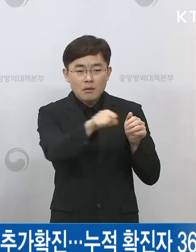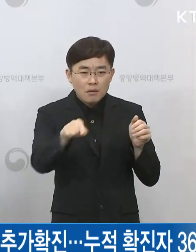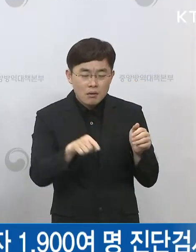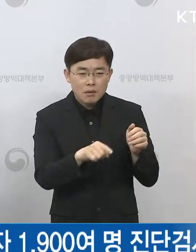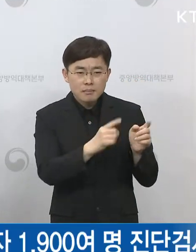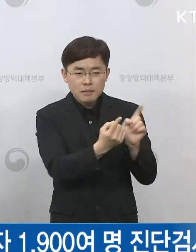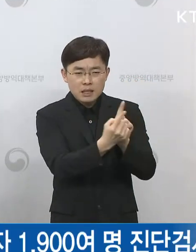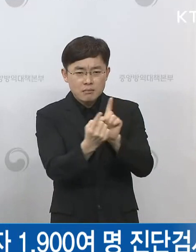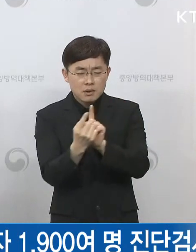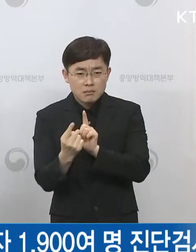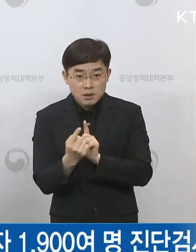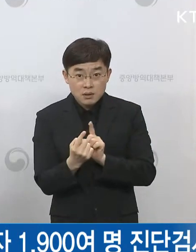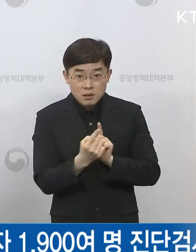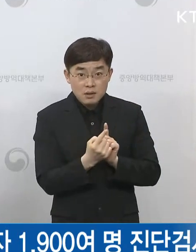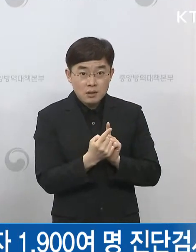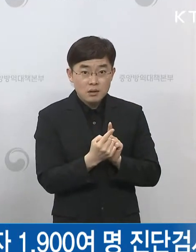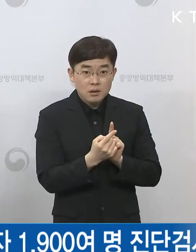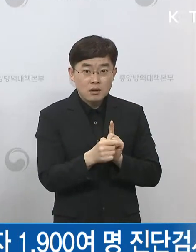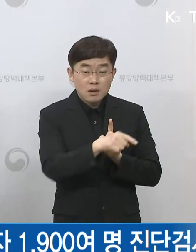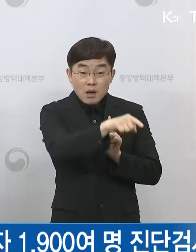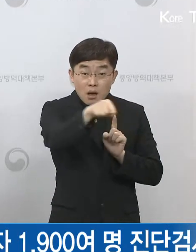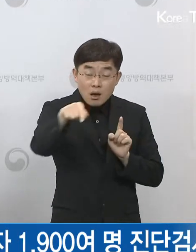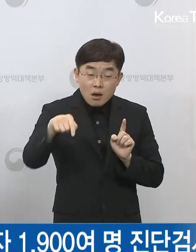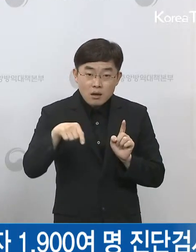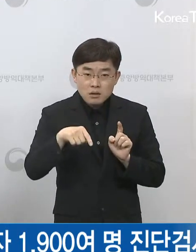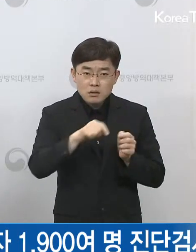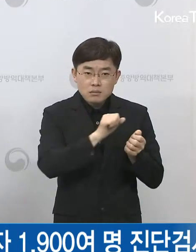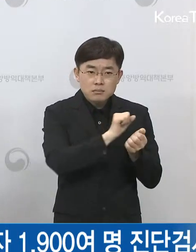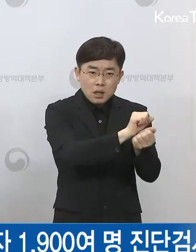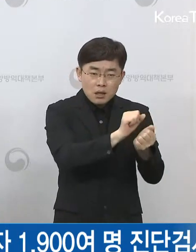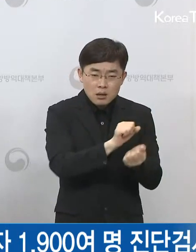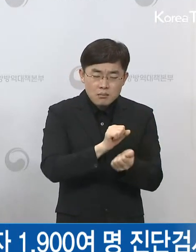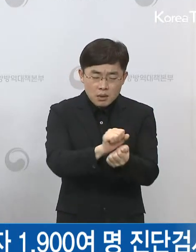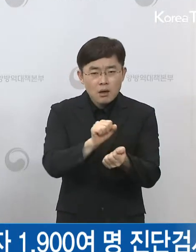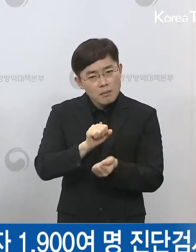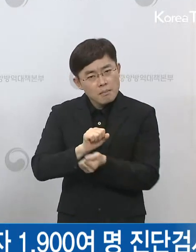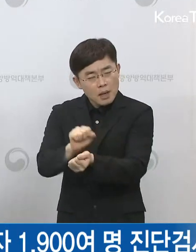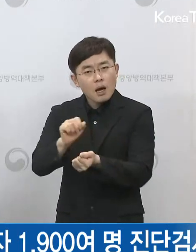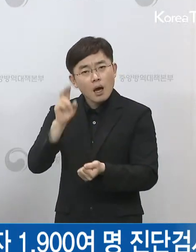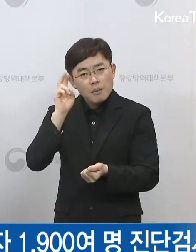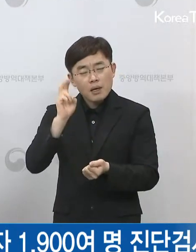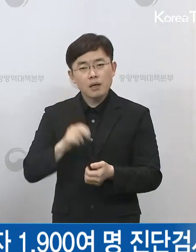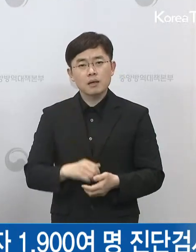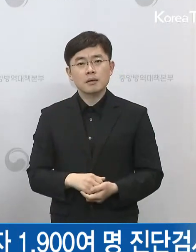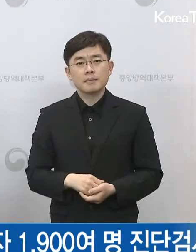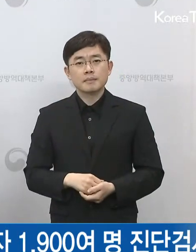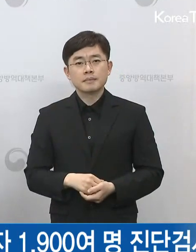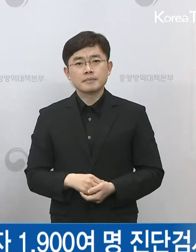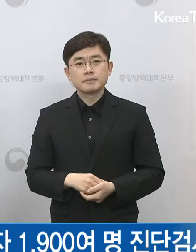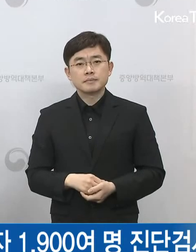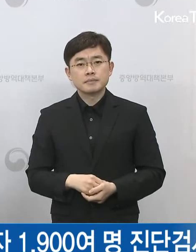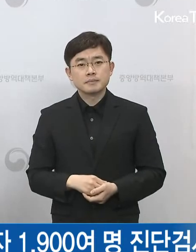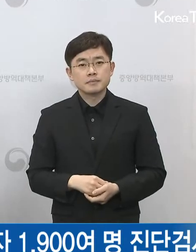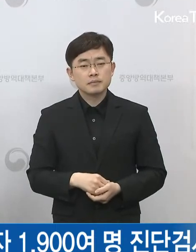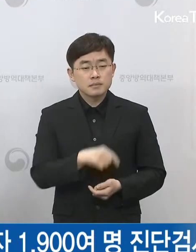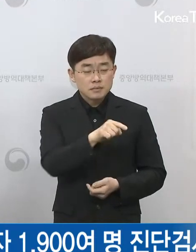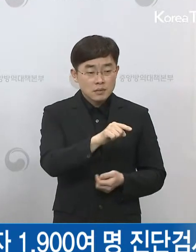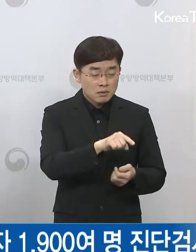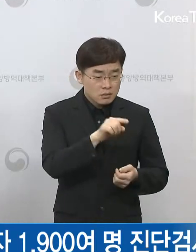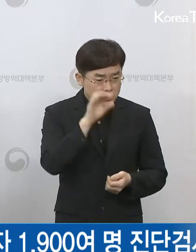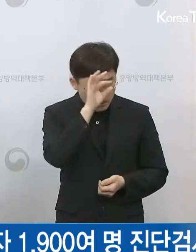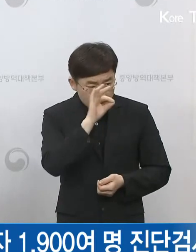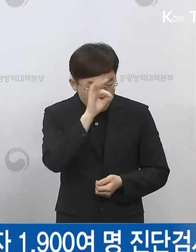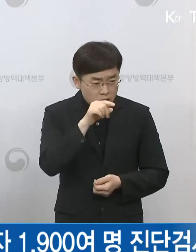노출을 통해서 어느 정도 사업장 안에 감염자가 있었을 거라고 보고 있고 그 부분은 이제 저희가 인지하게 돼서